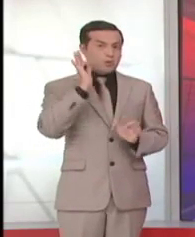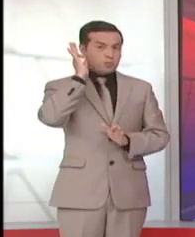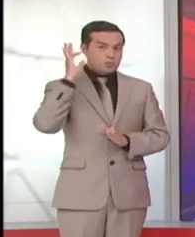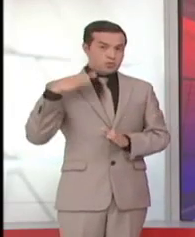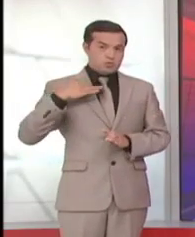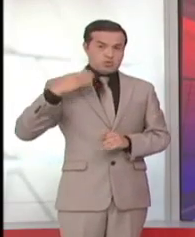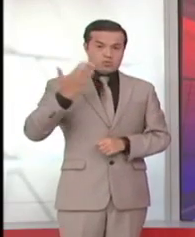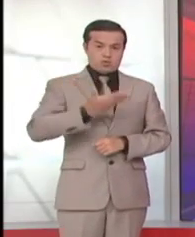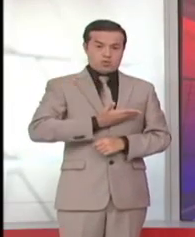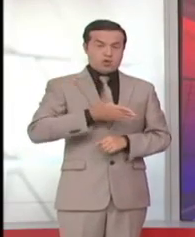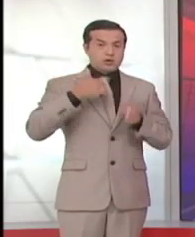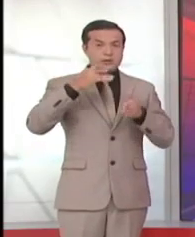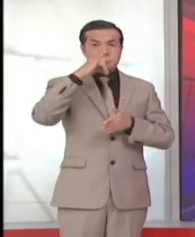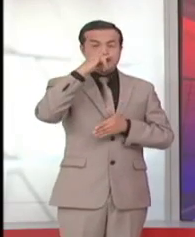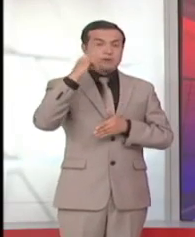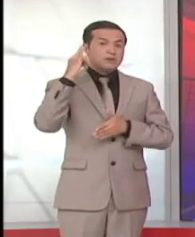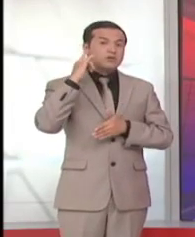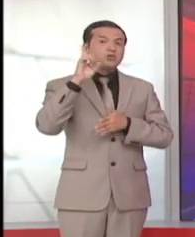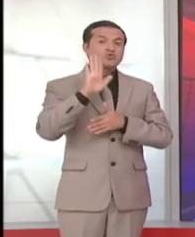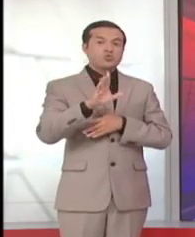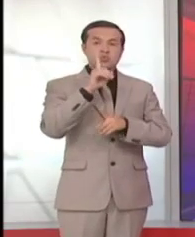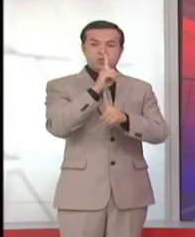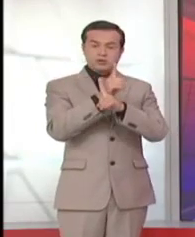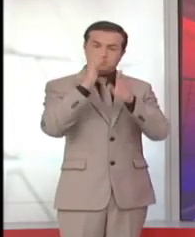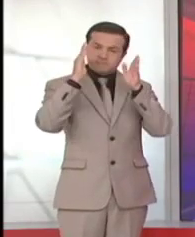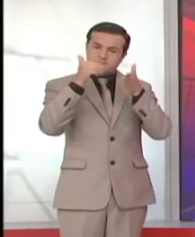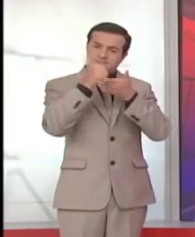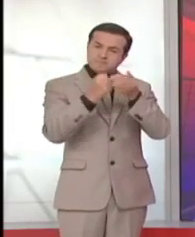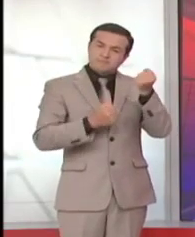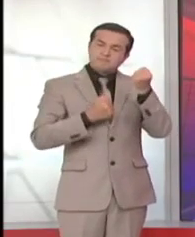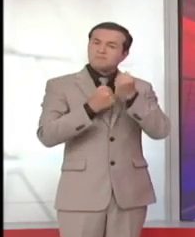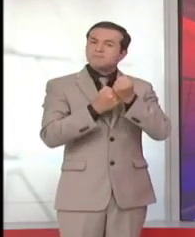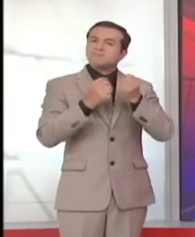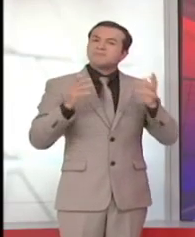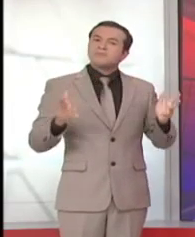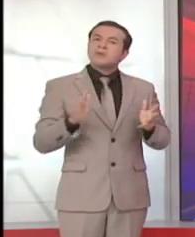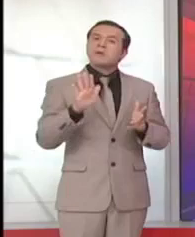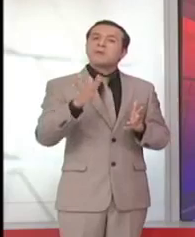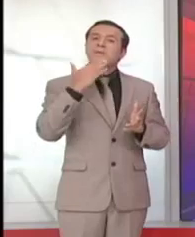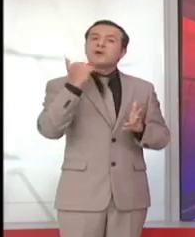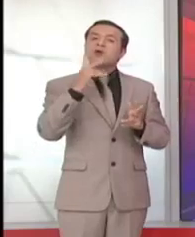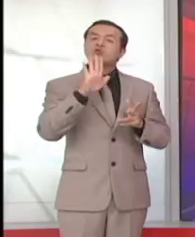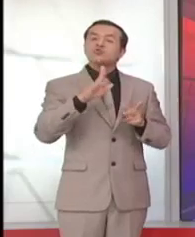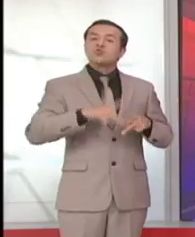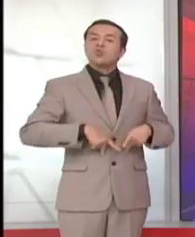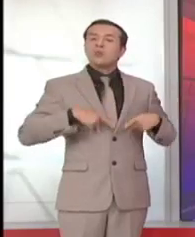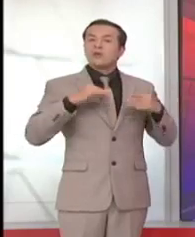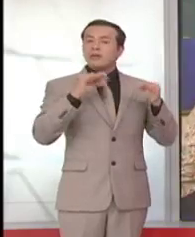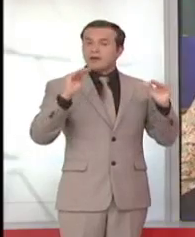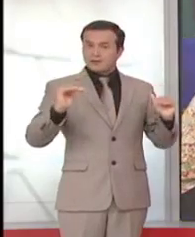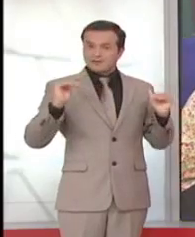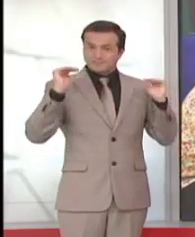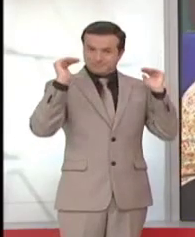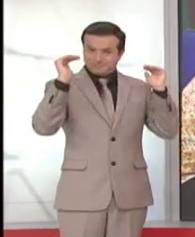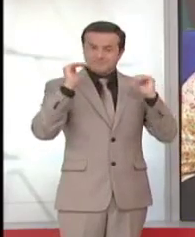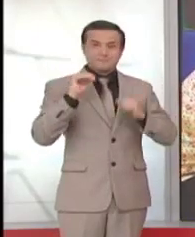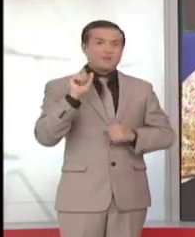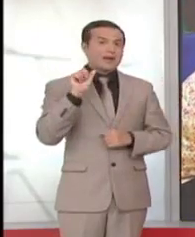a varios niños con distintas discapacidades con el propósito de mejorar su calidad de vida. Ana es la madre del